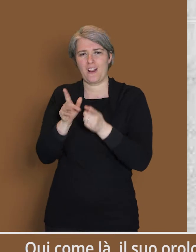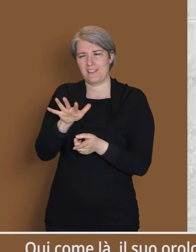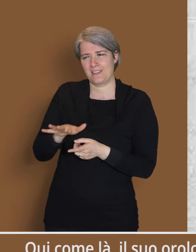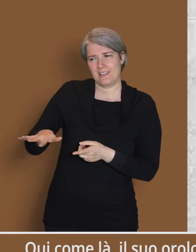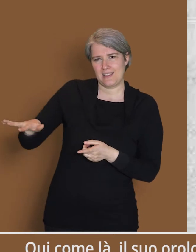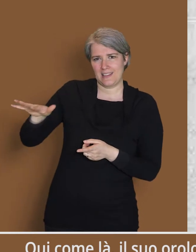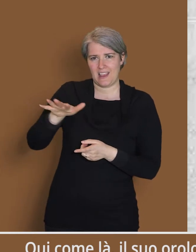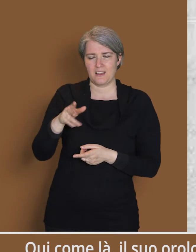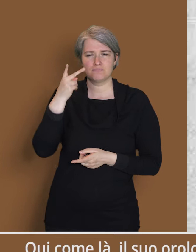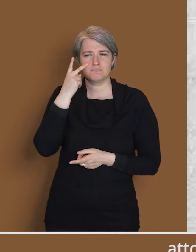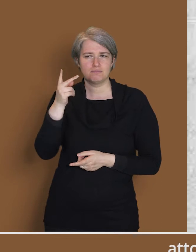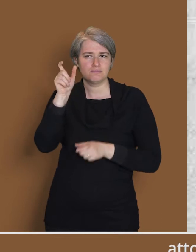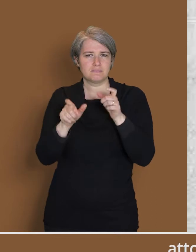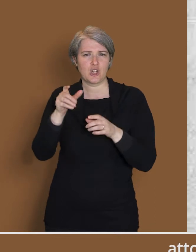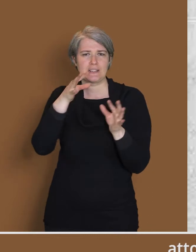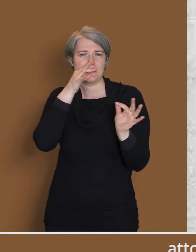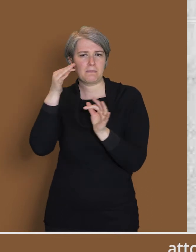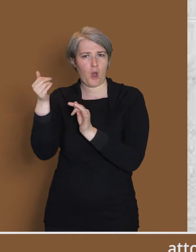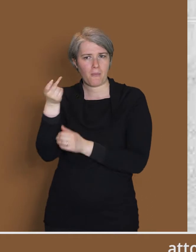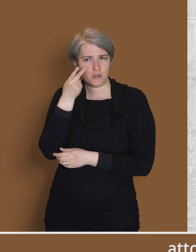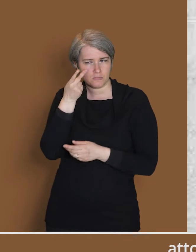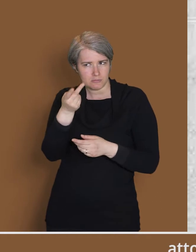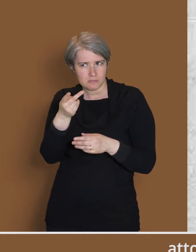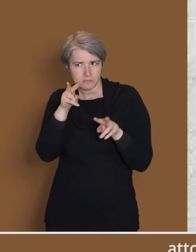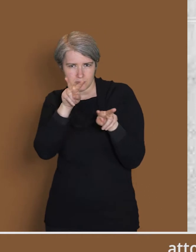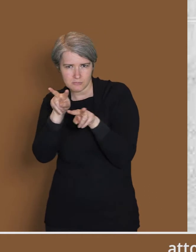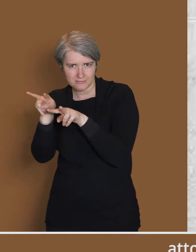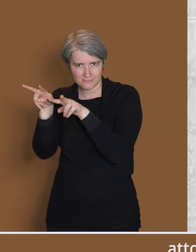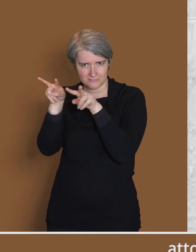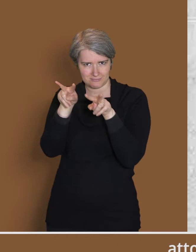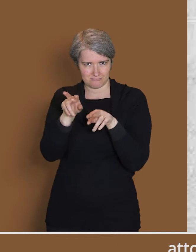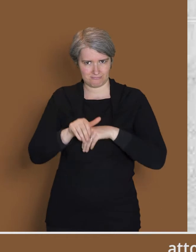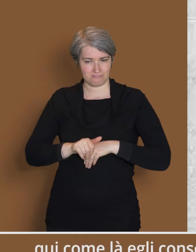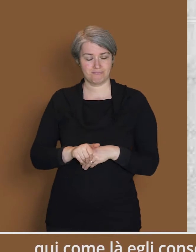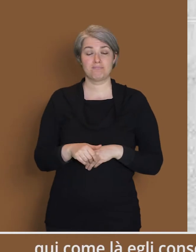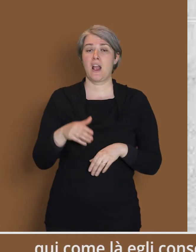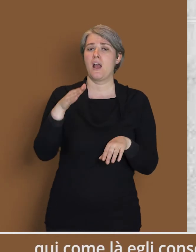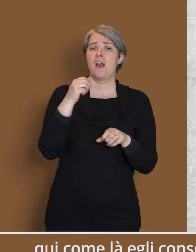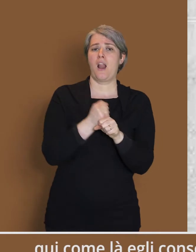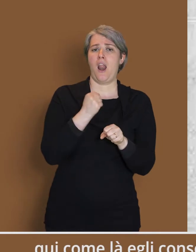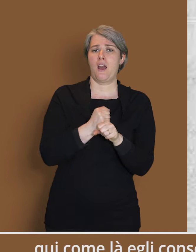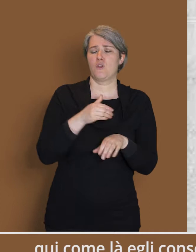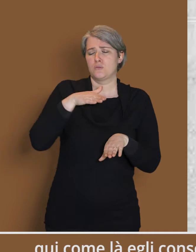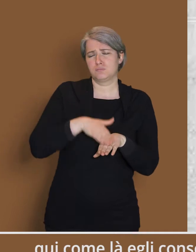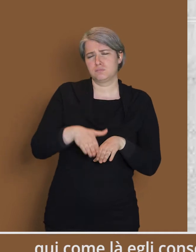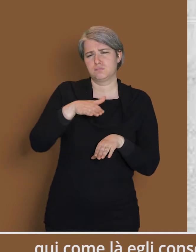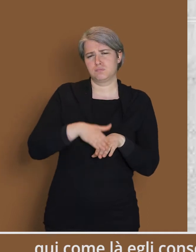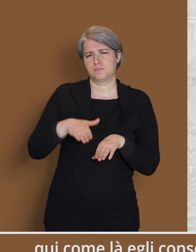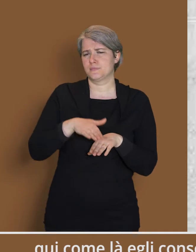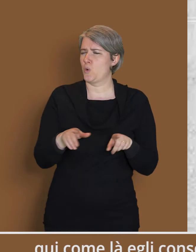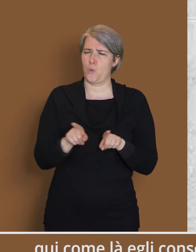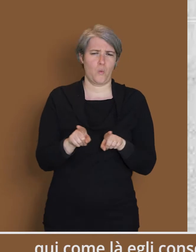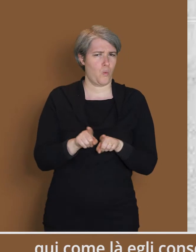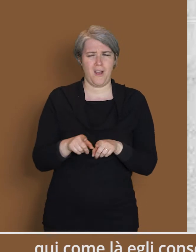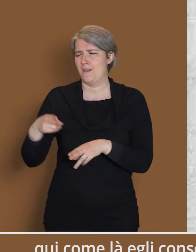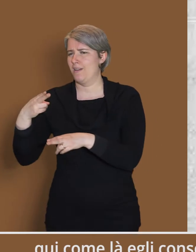del grande scacchiere politico, attorno a cui i diplomatici fanno le loro schermaglie. Qui, come là, egli conserva le